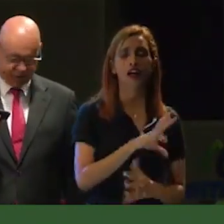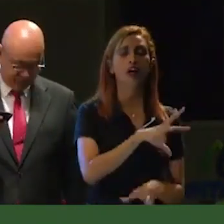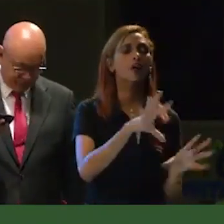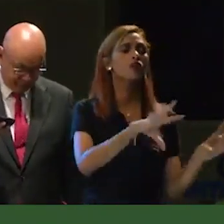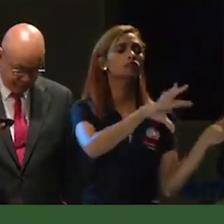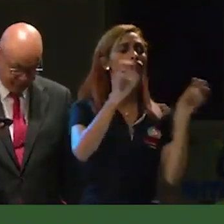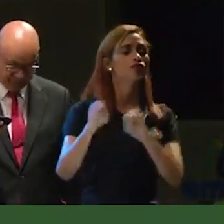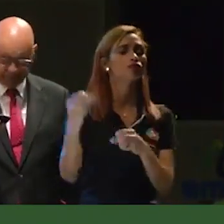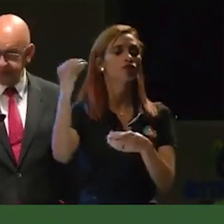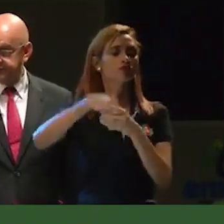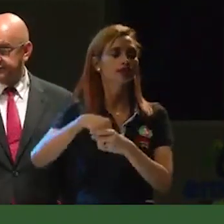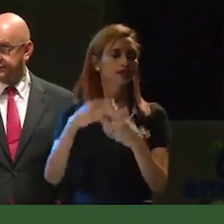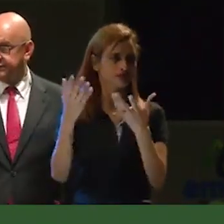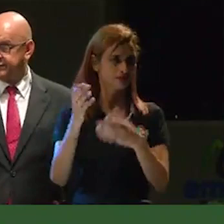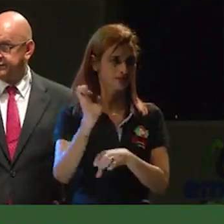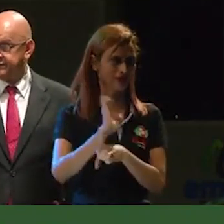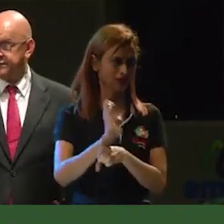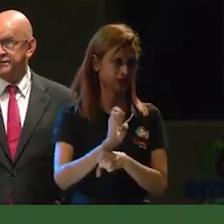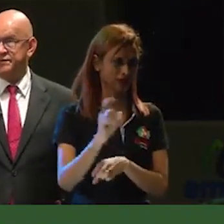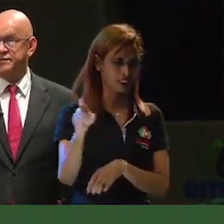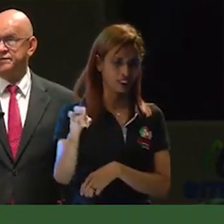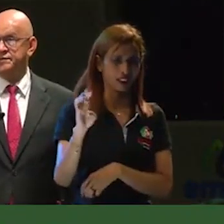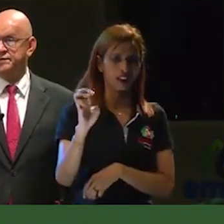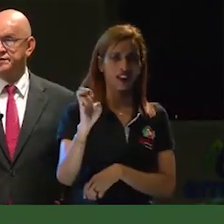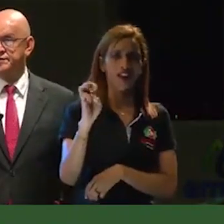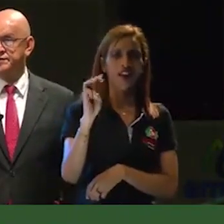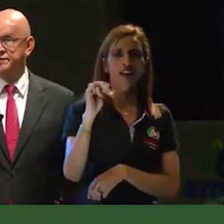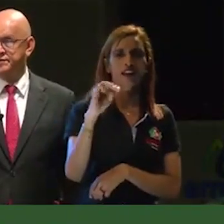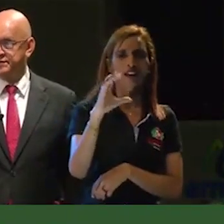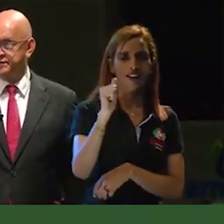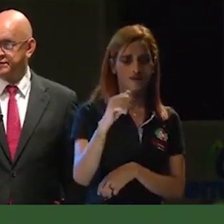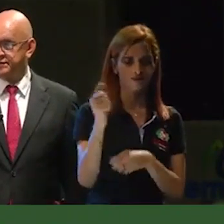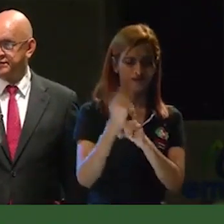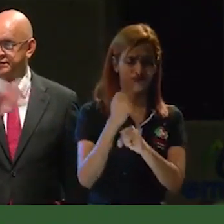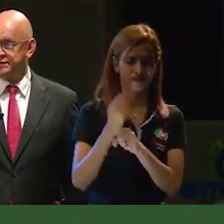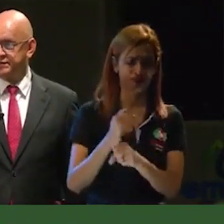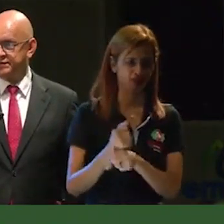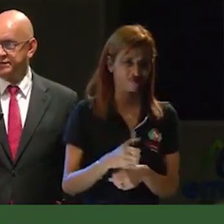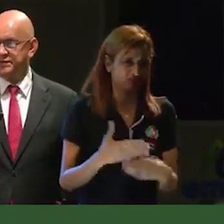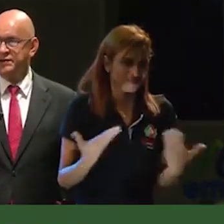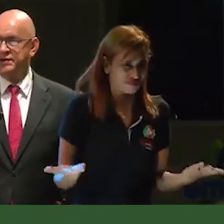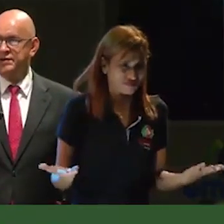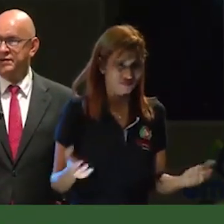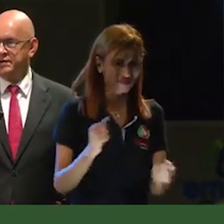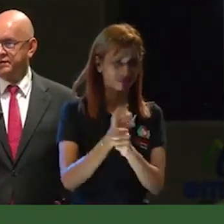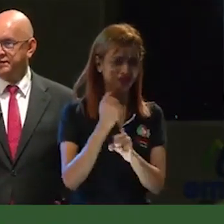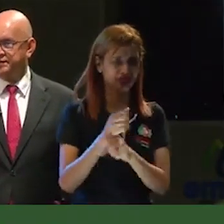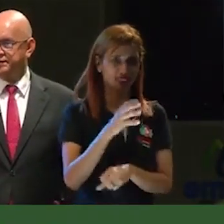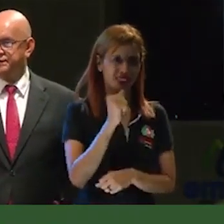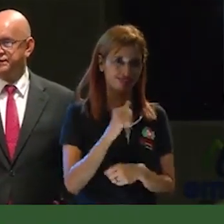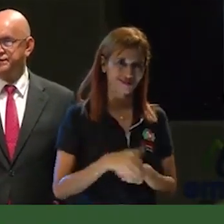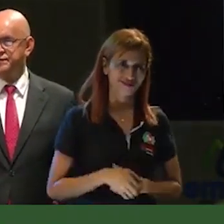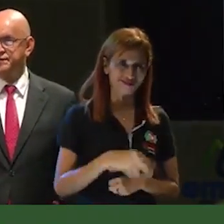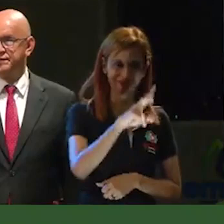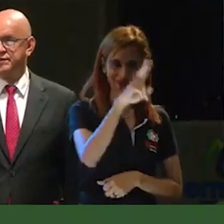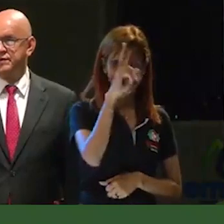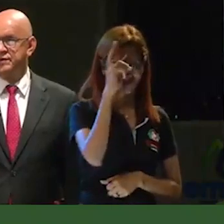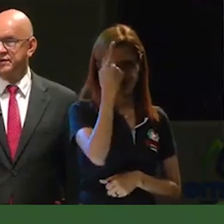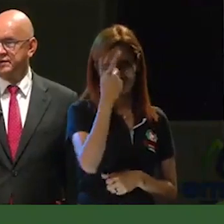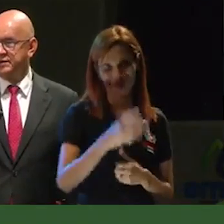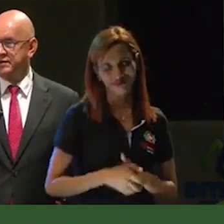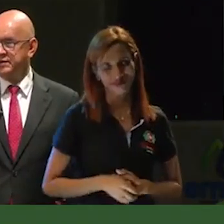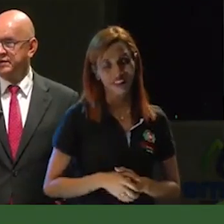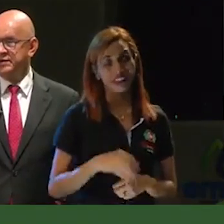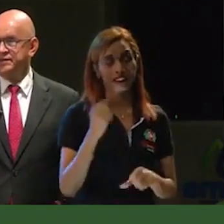¿Cuál es el trabajo de la alcaldía de Calarcá? ¿Cuál es el trabajo del gerente? ¿Cuál es el trabajo del alcalde? Pues están equivocados. El